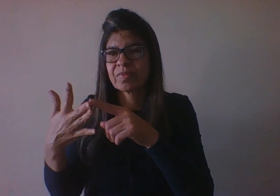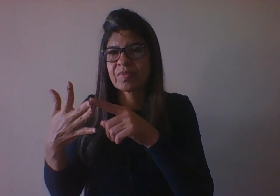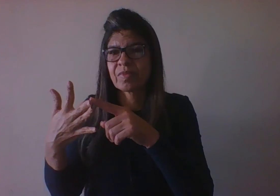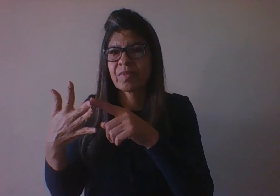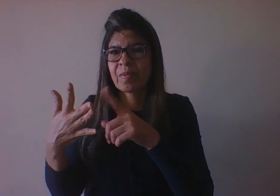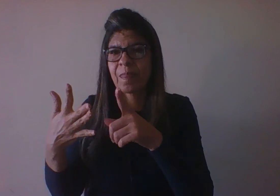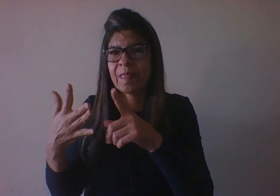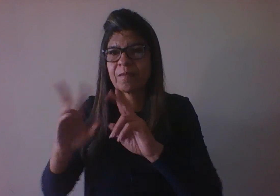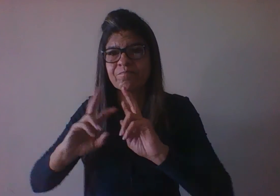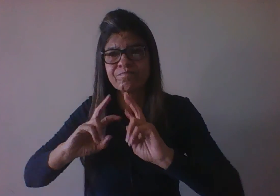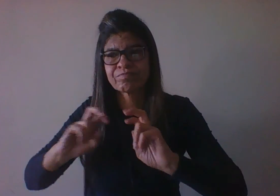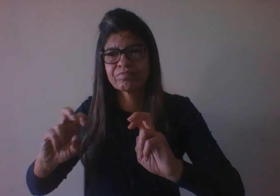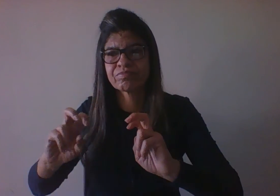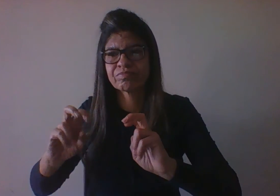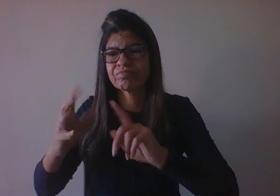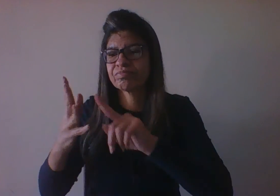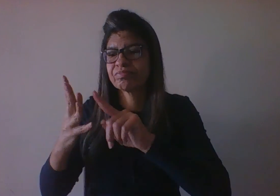que é direcionada a um mundo externo.